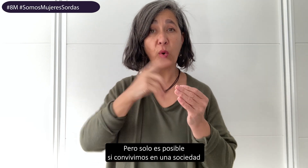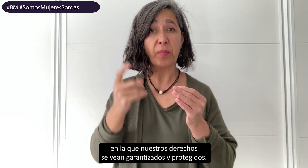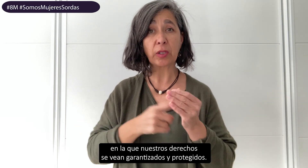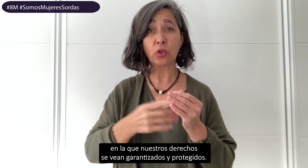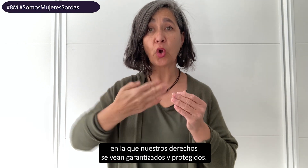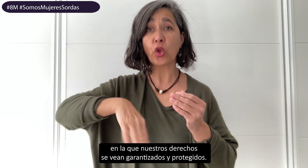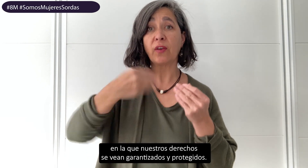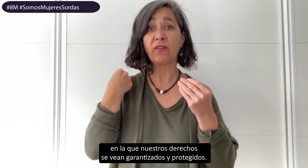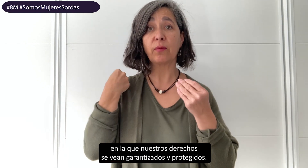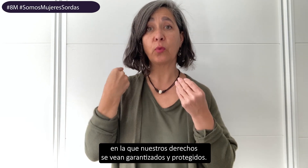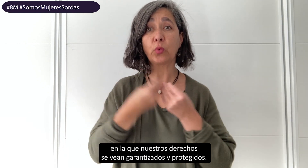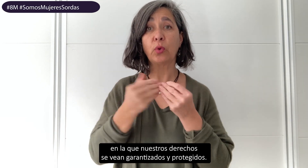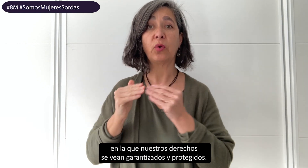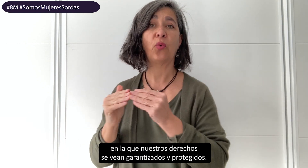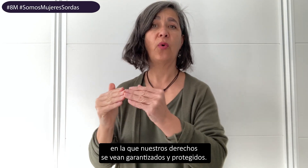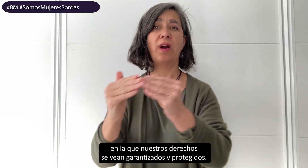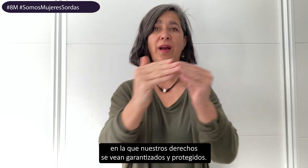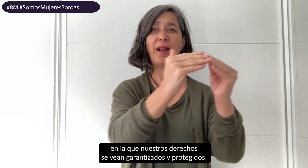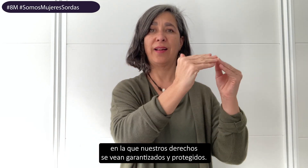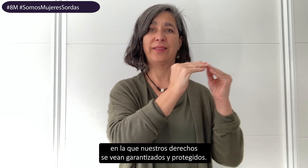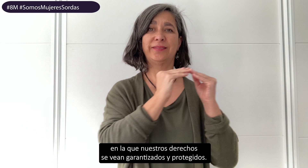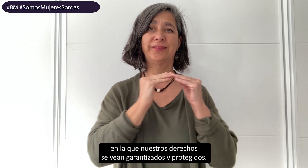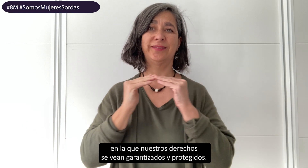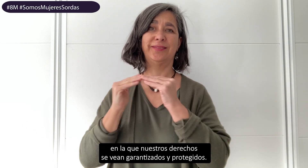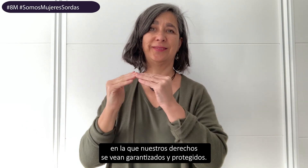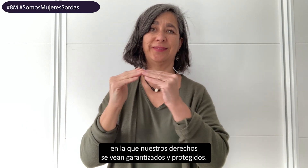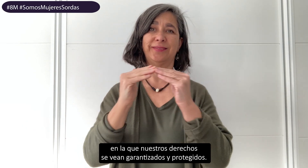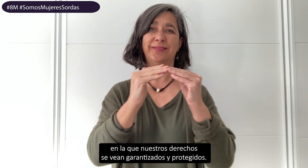en la que nuestros derechos se vean garantizados y protegidos.